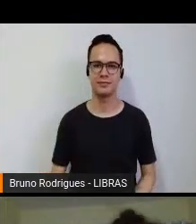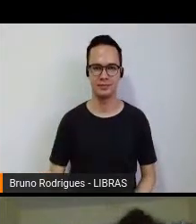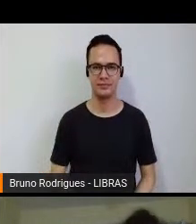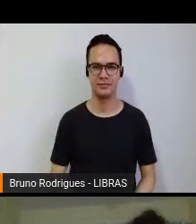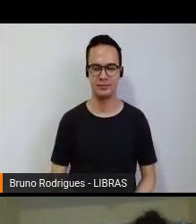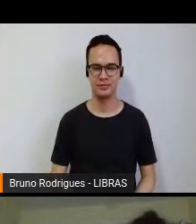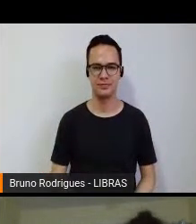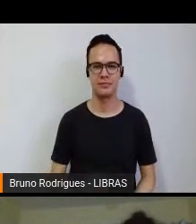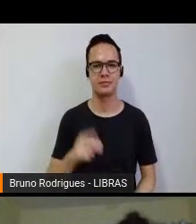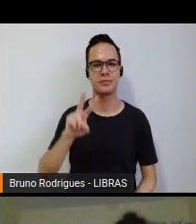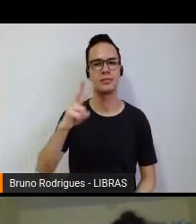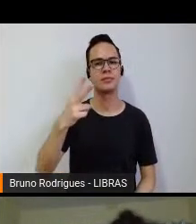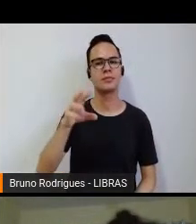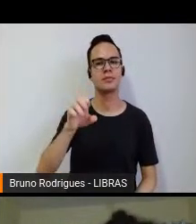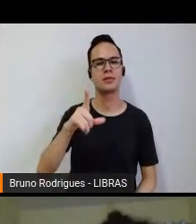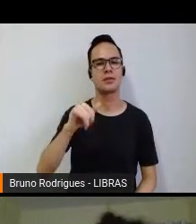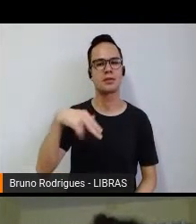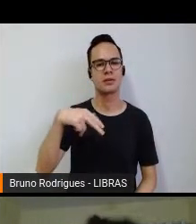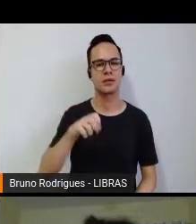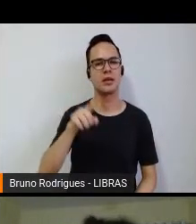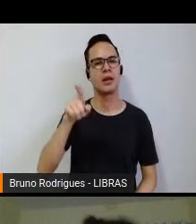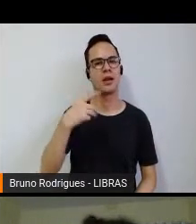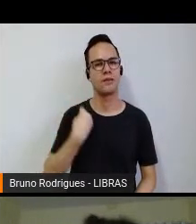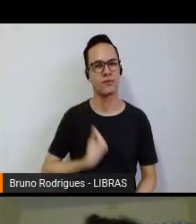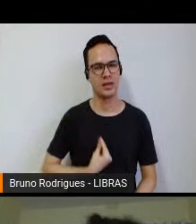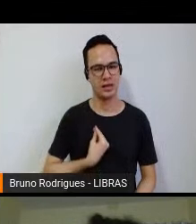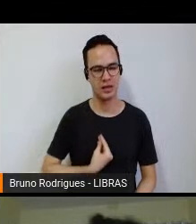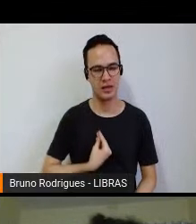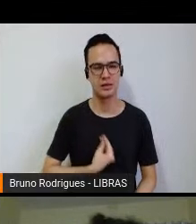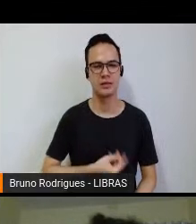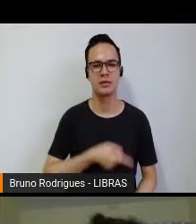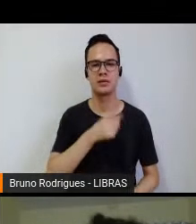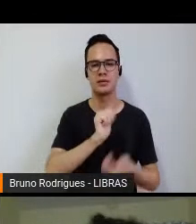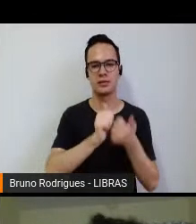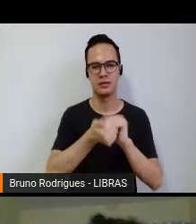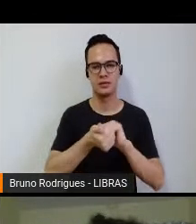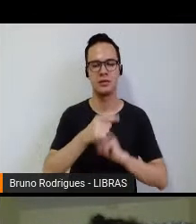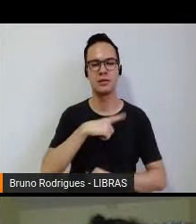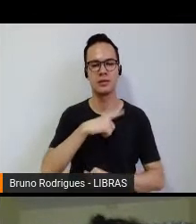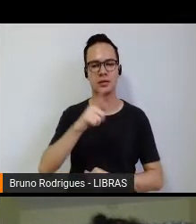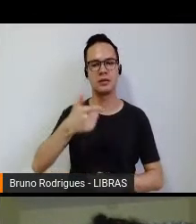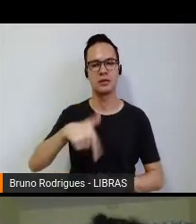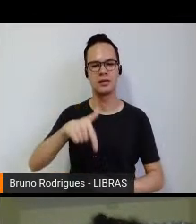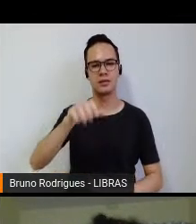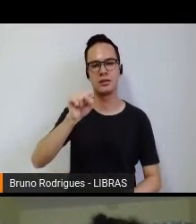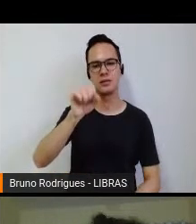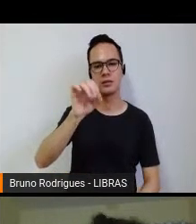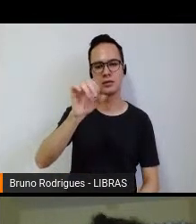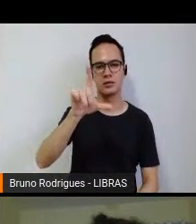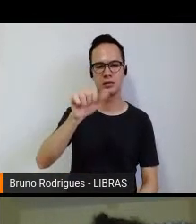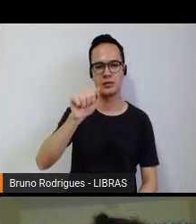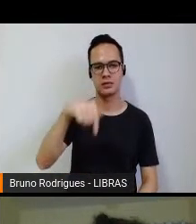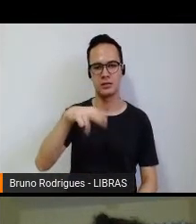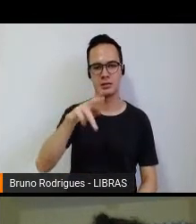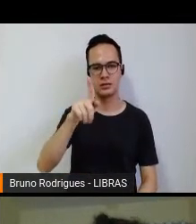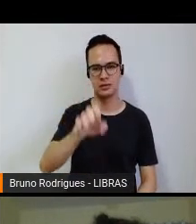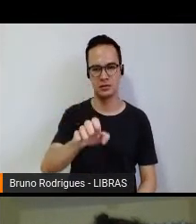Helena Nova chegou a participar desse esporte, aqui a gente tem a Solange Santos Bastos,